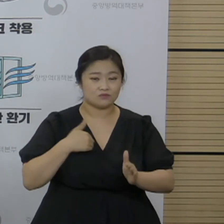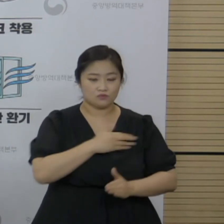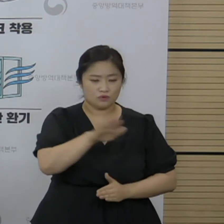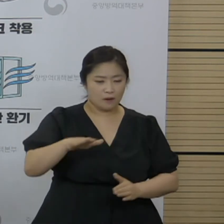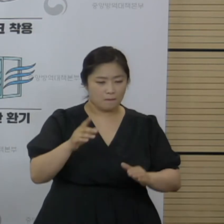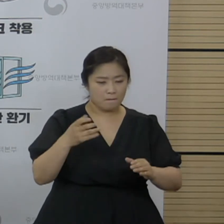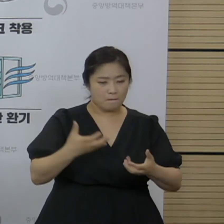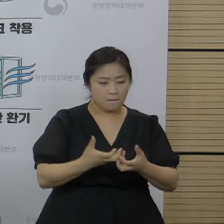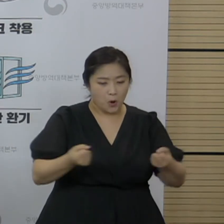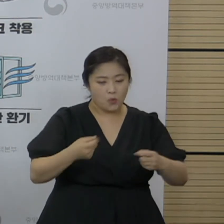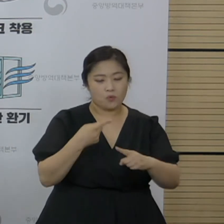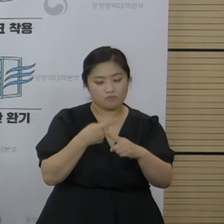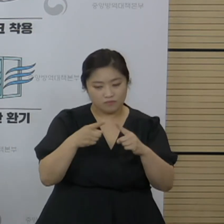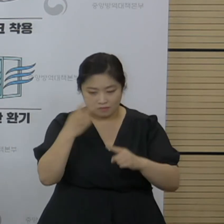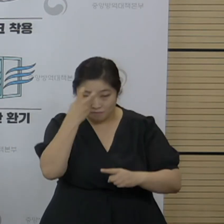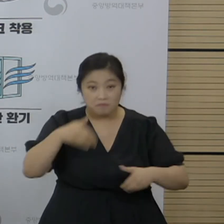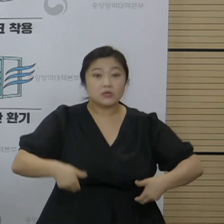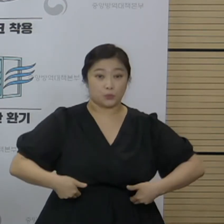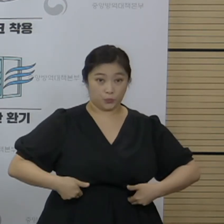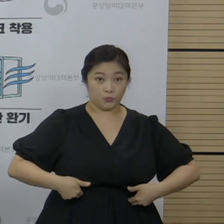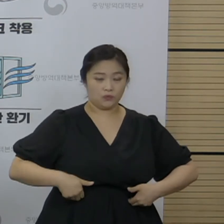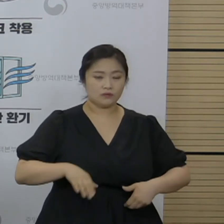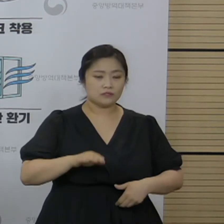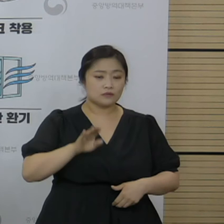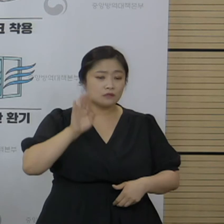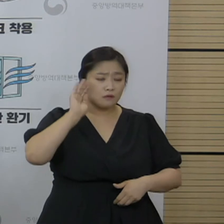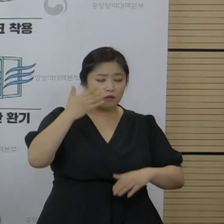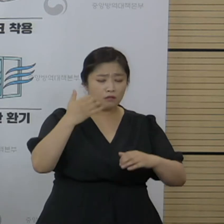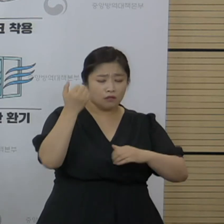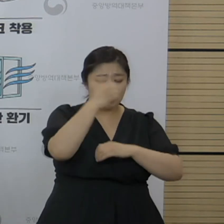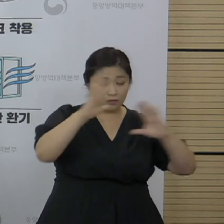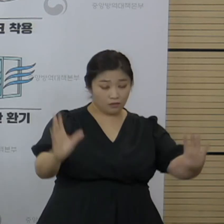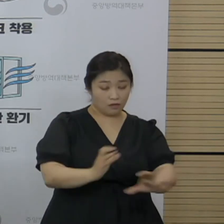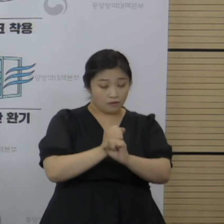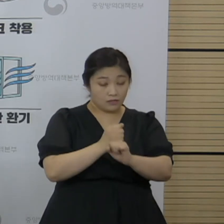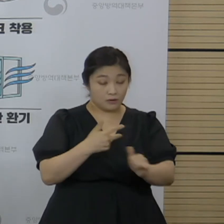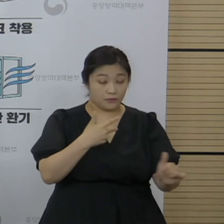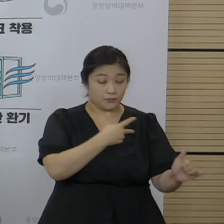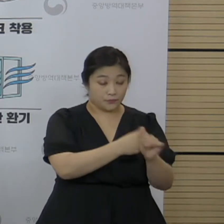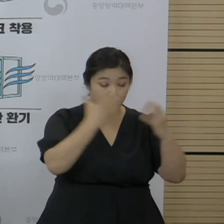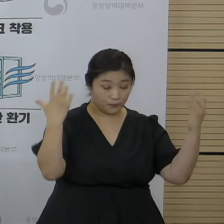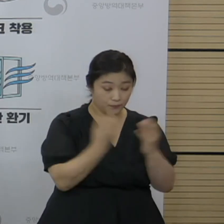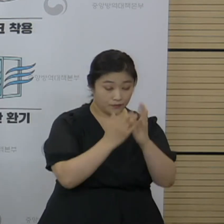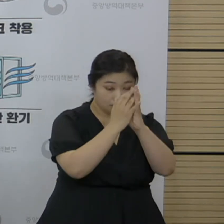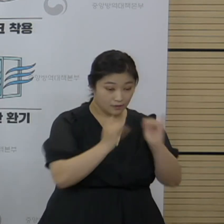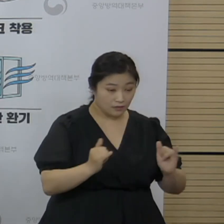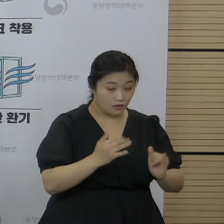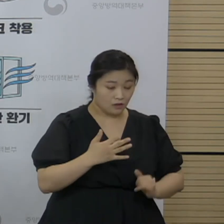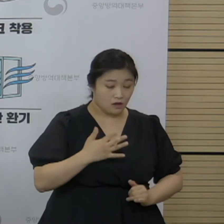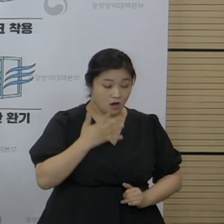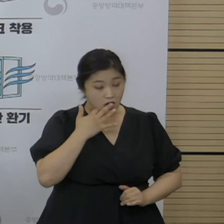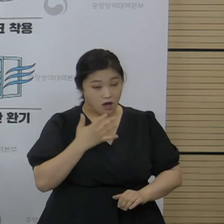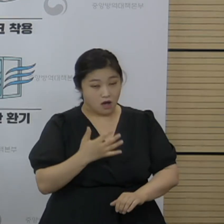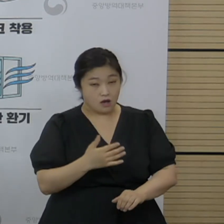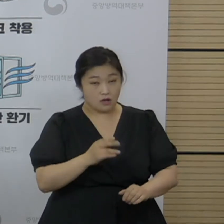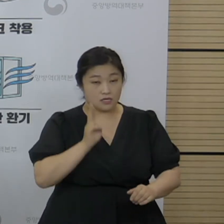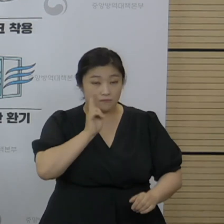별도로 분석이 필요한데 지금 최근 전반적으로 백신 접종 완료자들에 있어서의 치명률 자체가